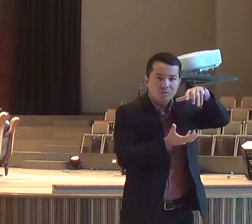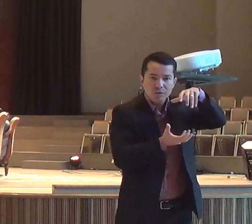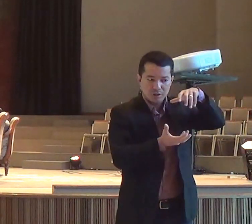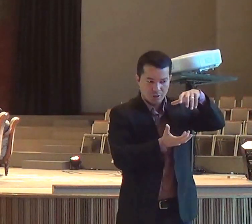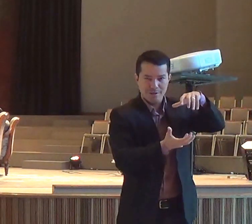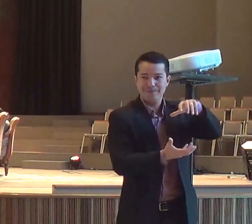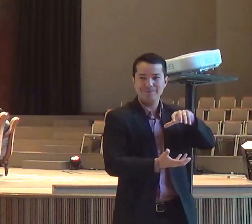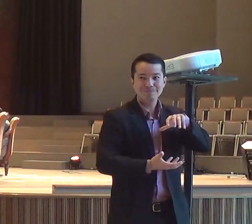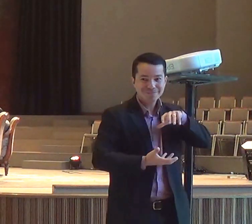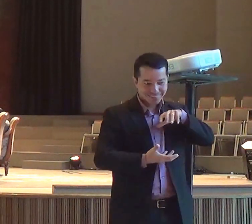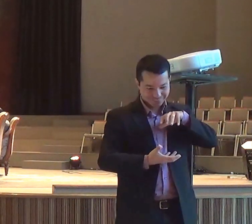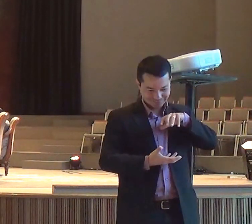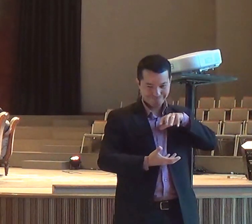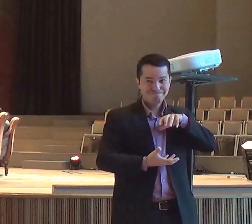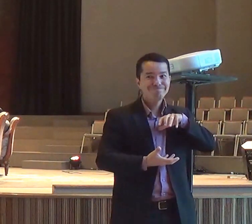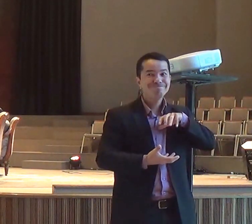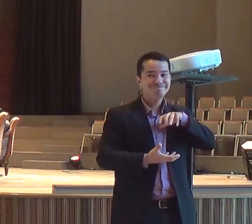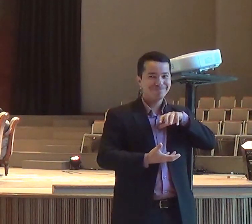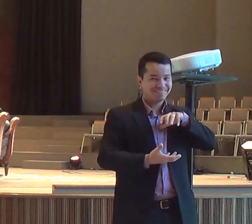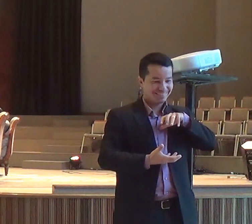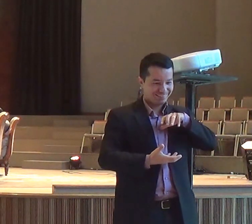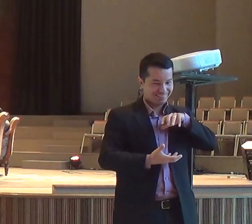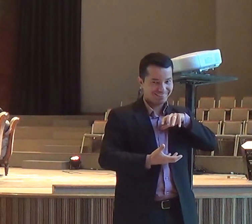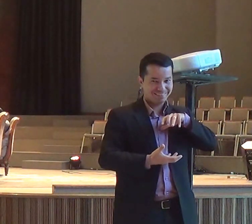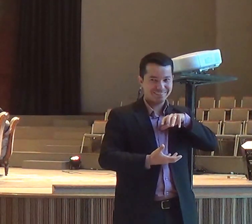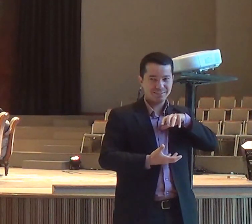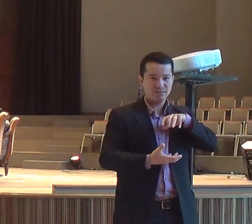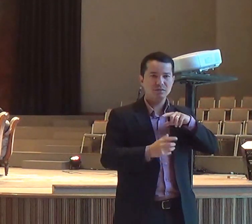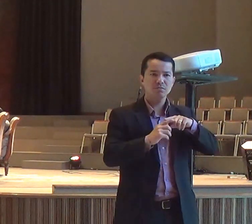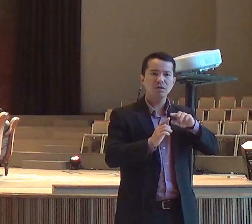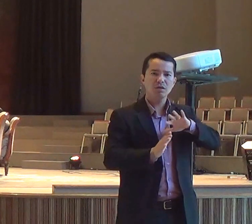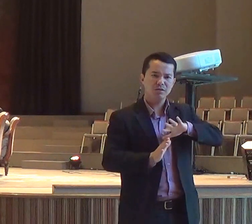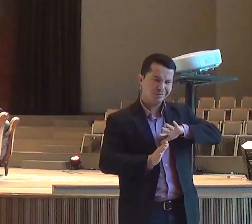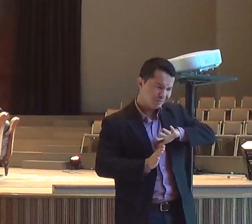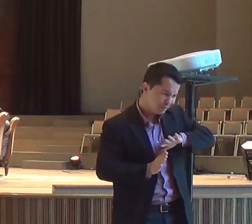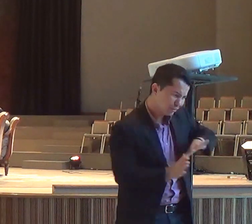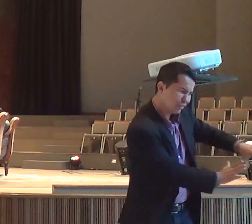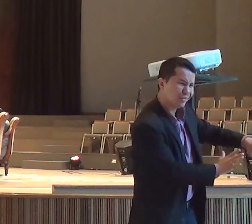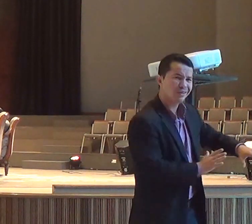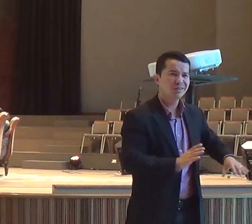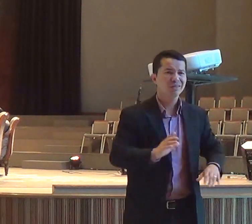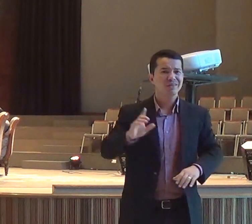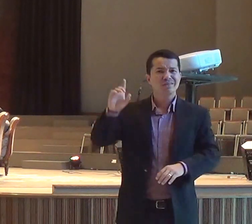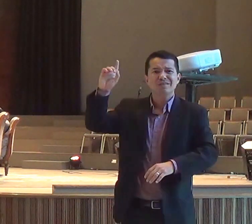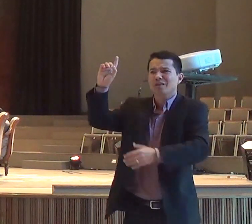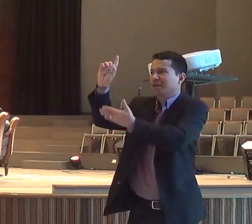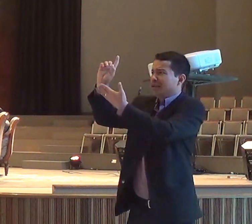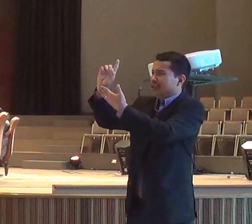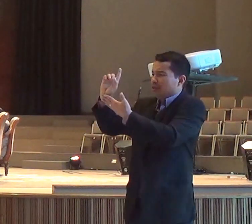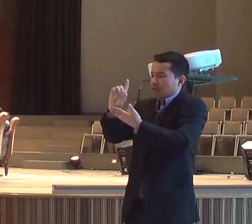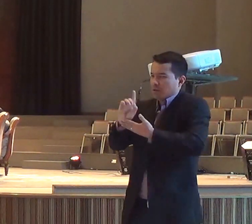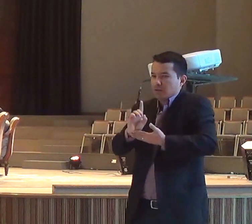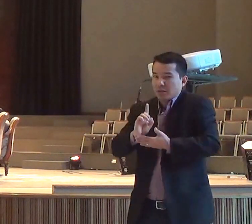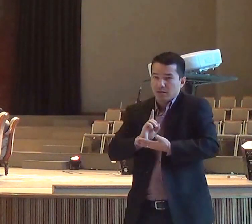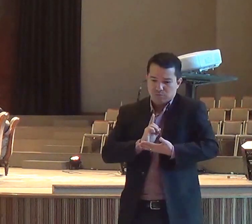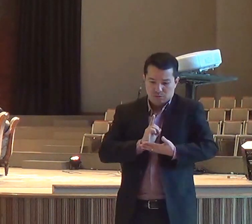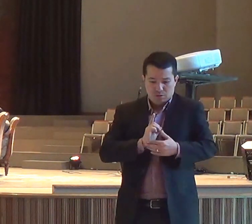e a gente, não tem, como ouvir, porque no grito, deles, a gente não percebe, o sussurro de Deus,